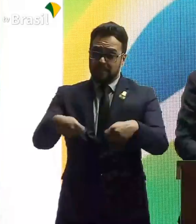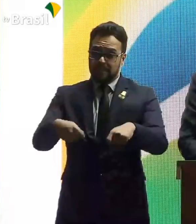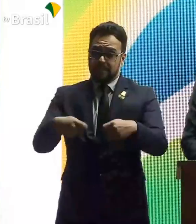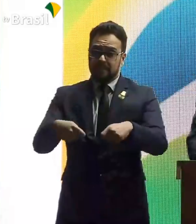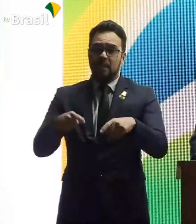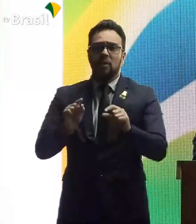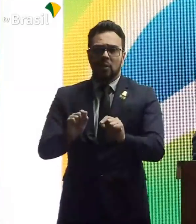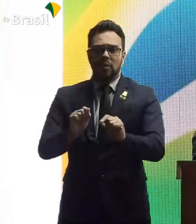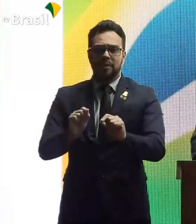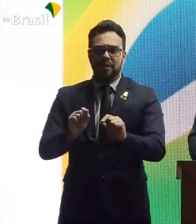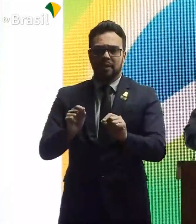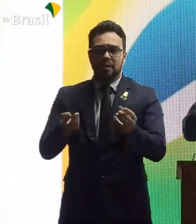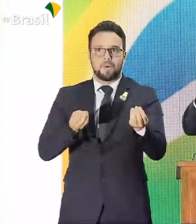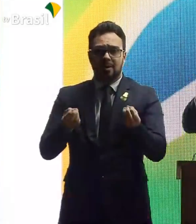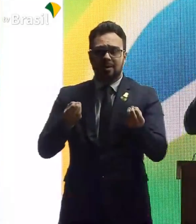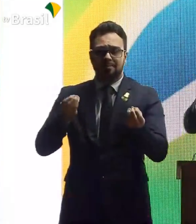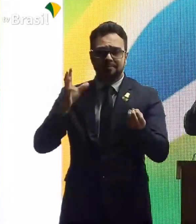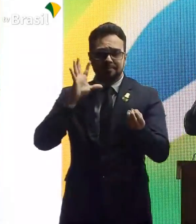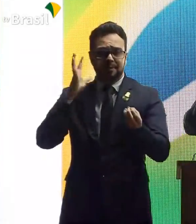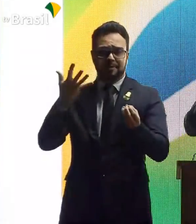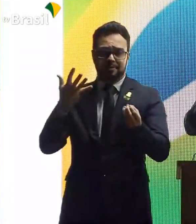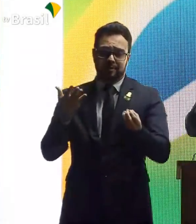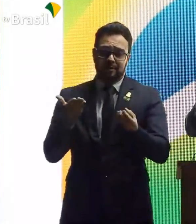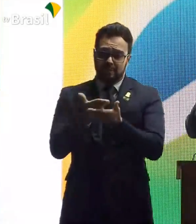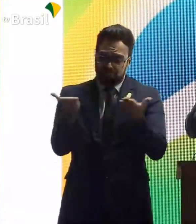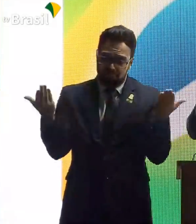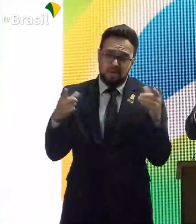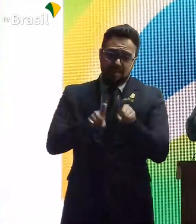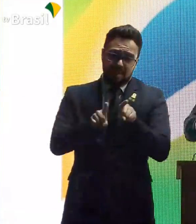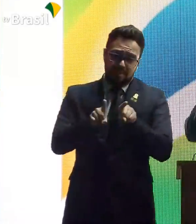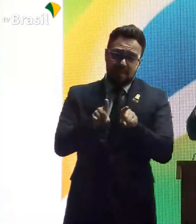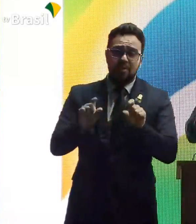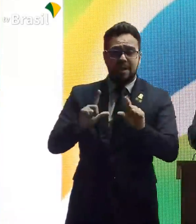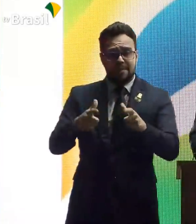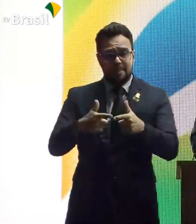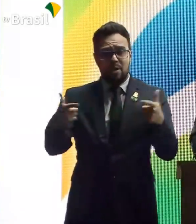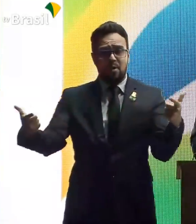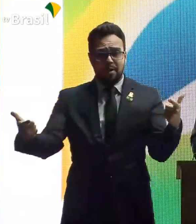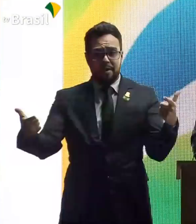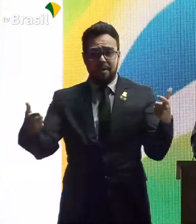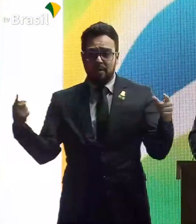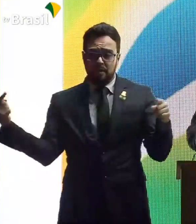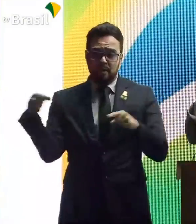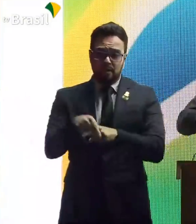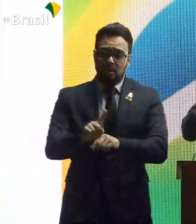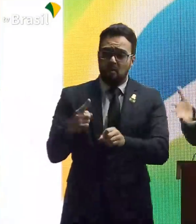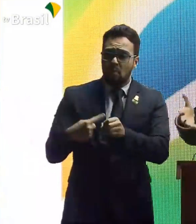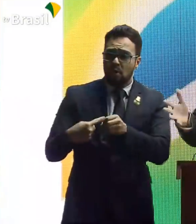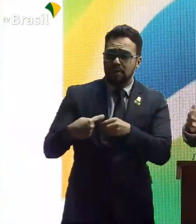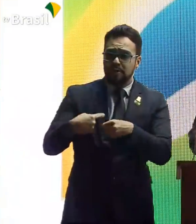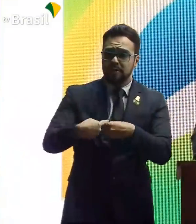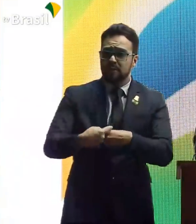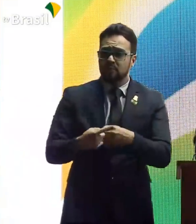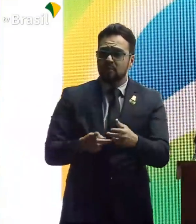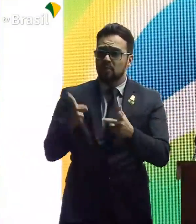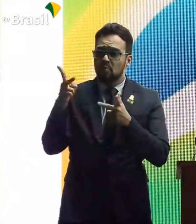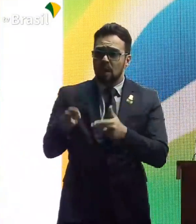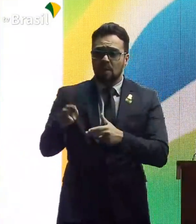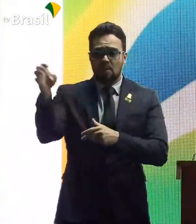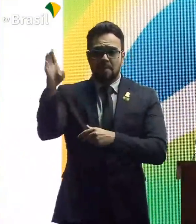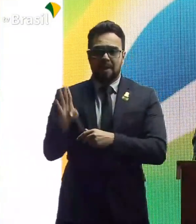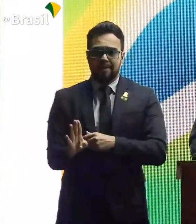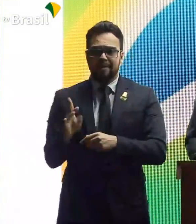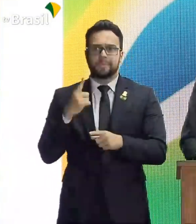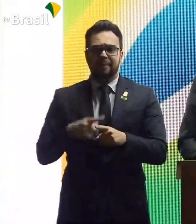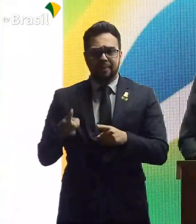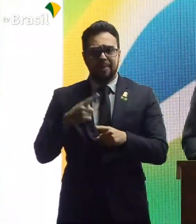da linha. Como resolvê-la? Os senhores também, em grande parte, pegaram um município semelhante à situação do Brasil.